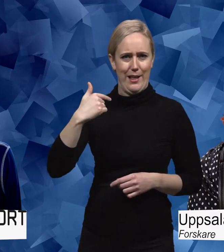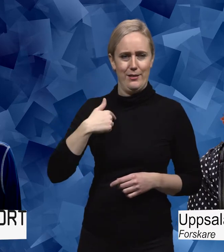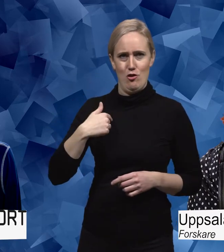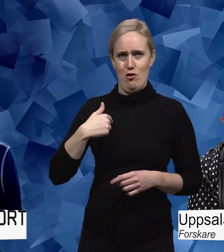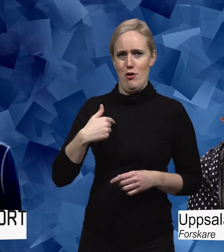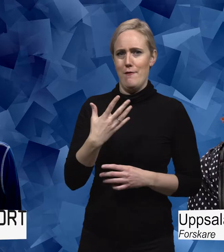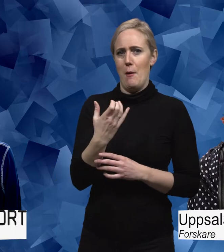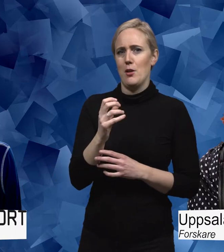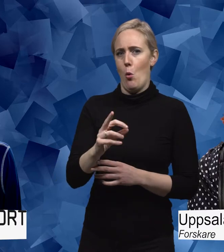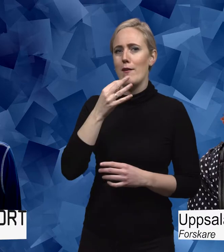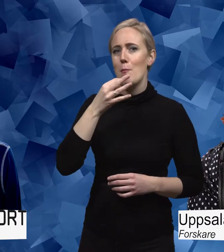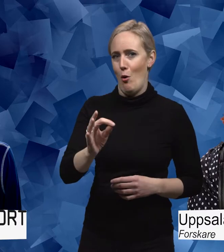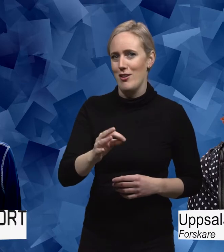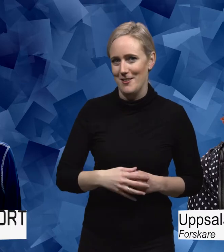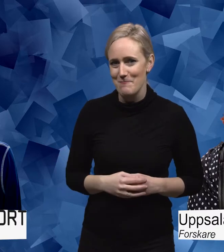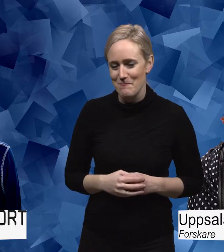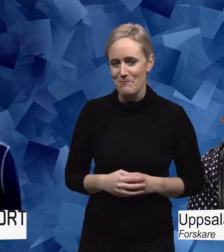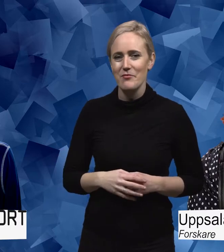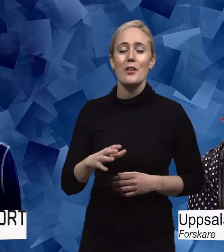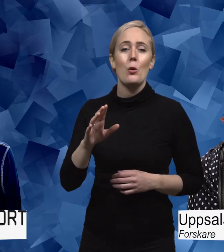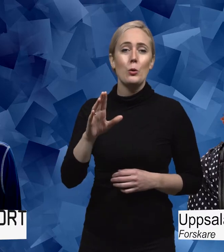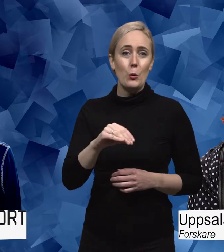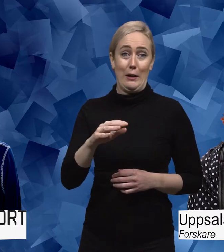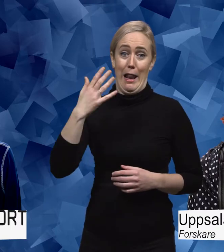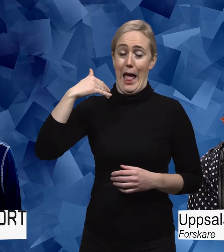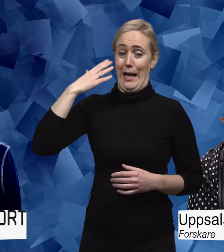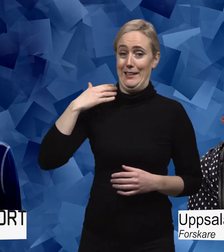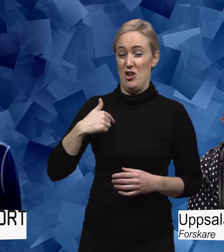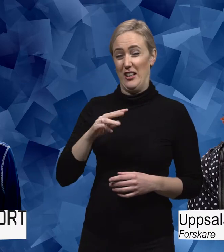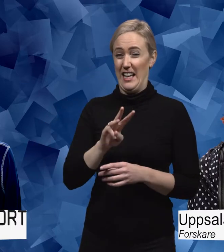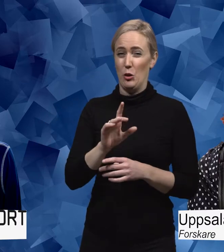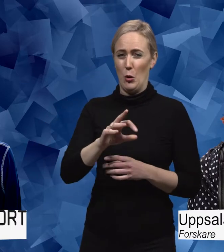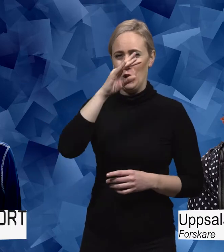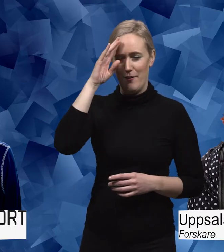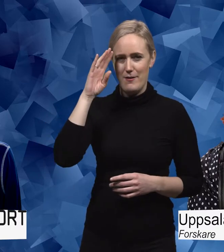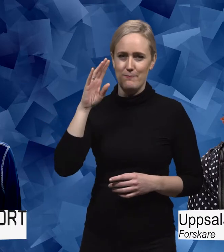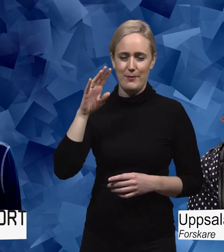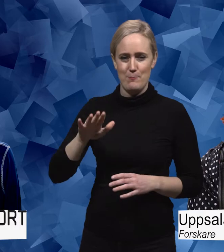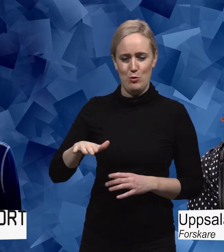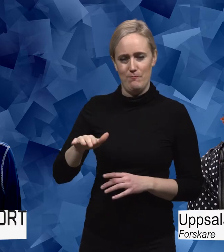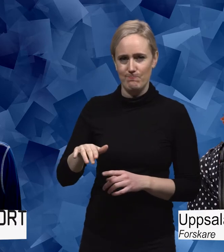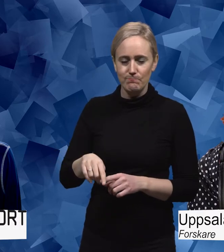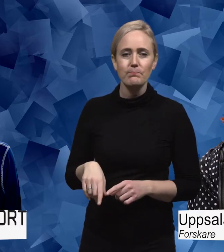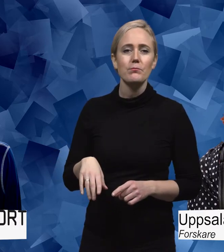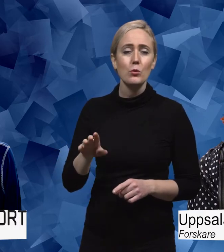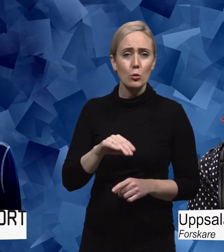fyller 50 i februari nästa år. Så att länge, länge sedan, ungefär när jag var 13 år så märkte jag att min kropp inte alltid